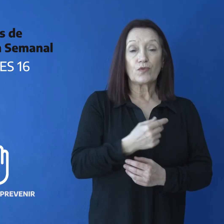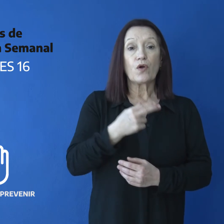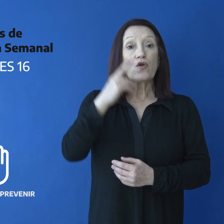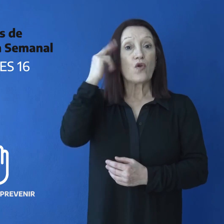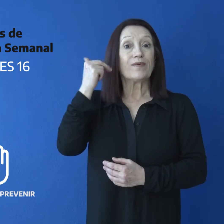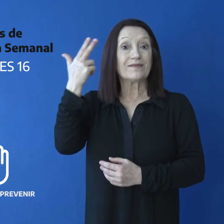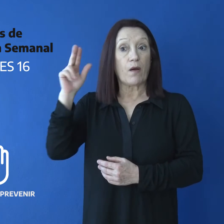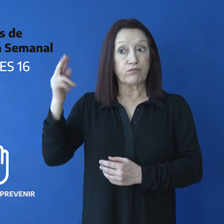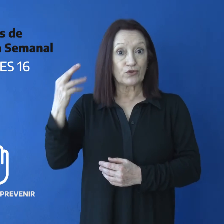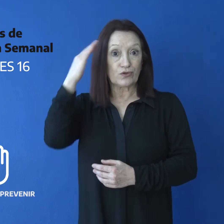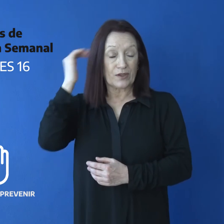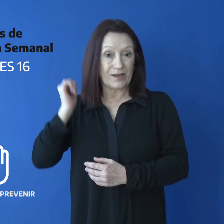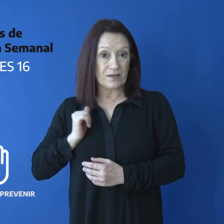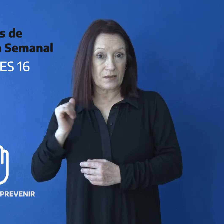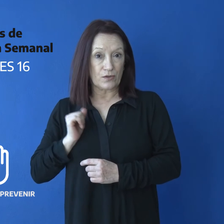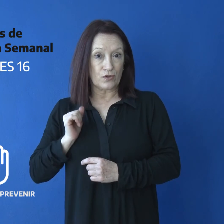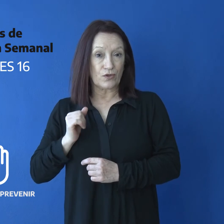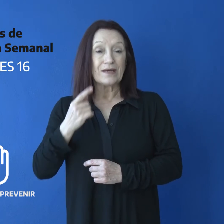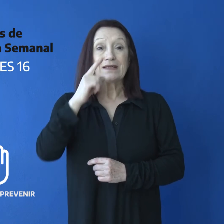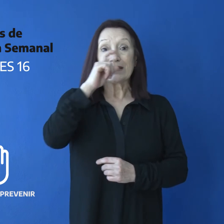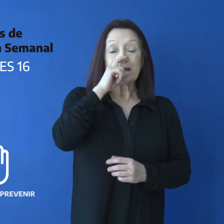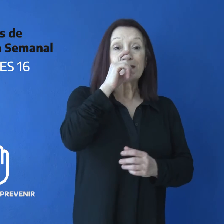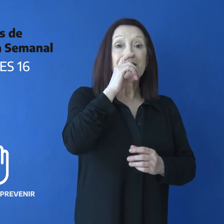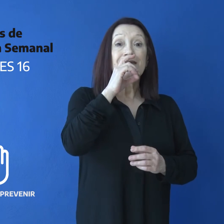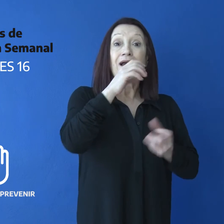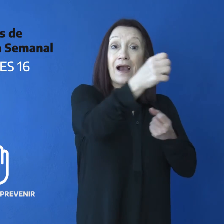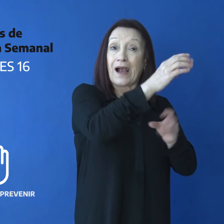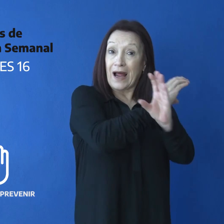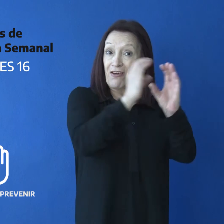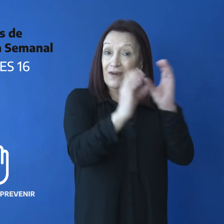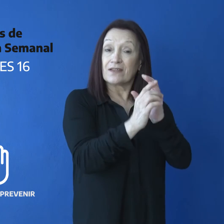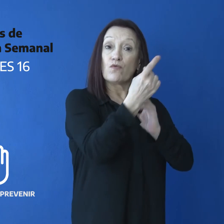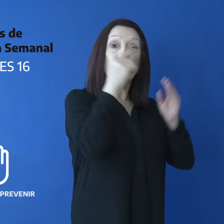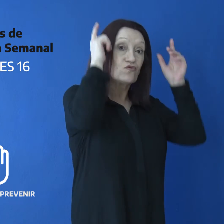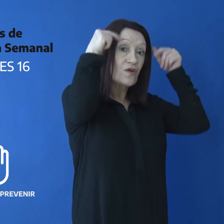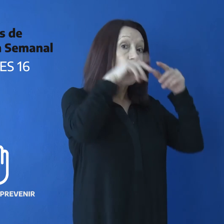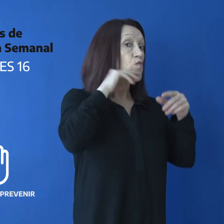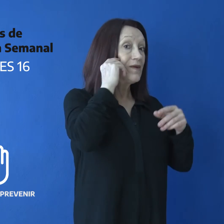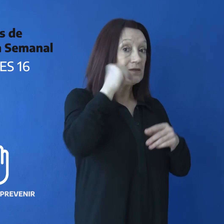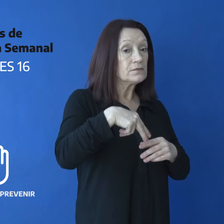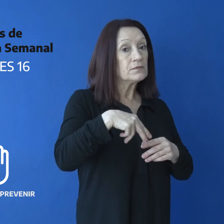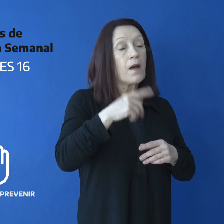93 Río Gallegos, 7 El Calafate, 1 San Julián, 1